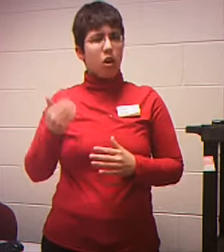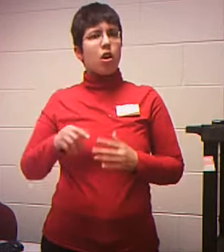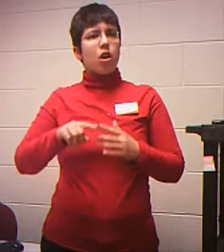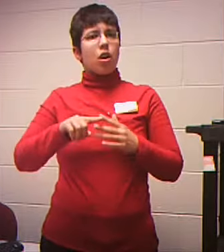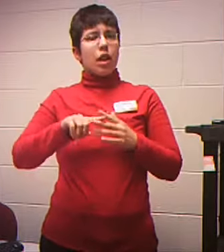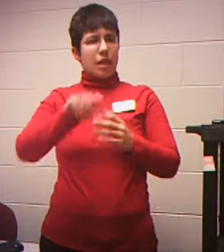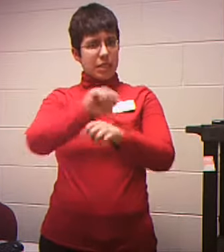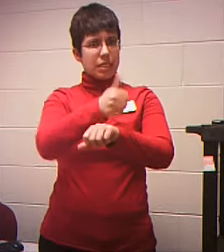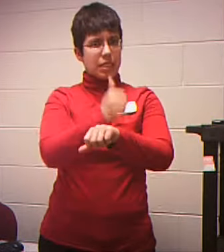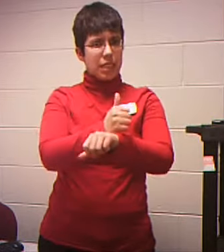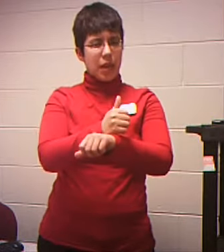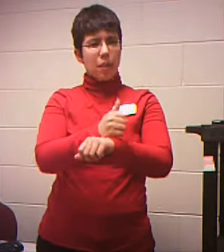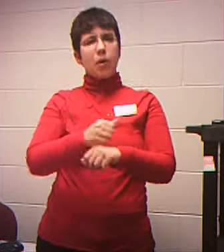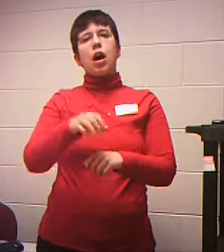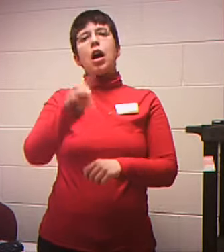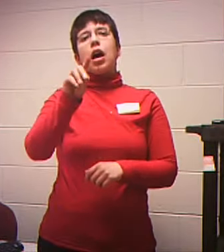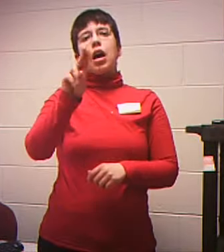sign in up here So I going to log in